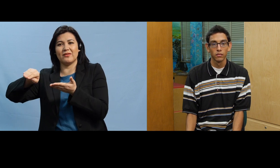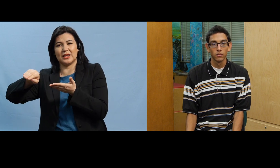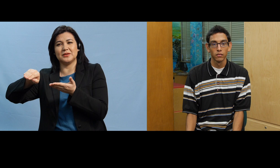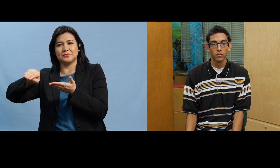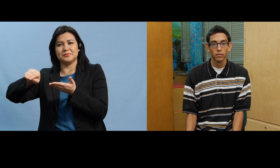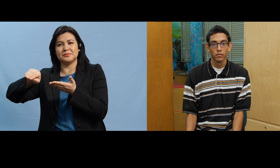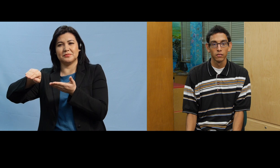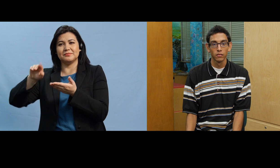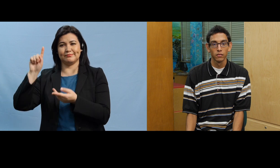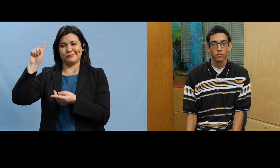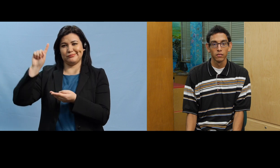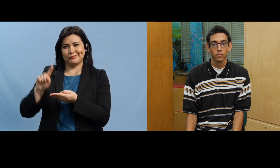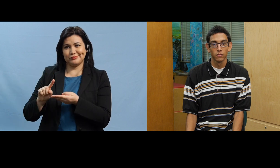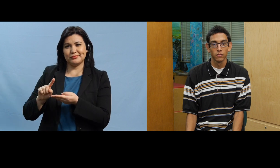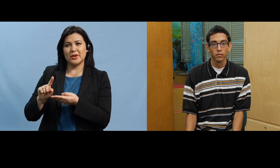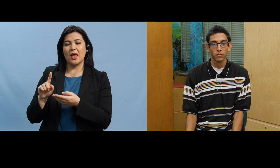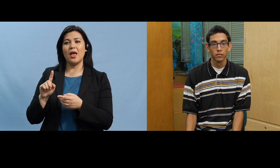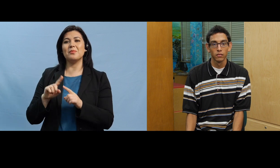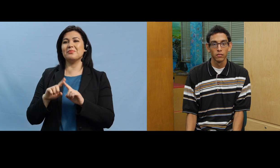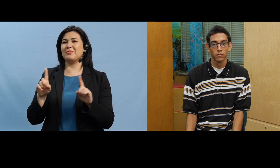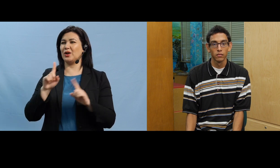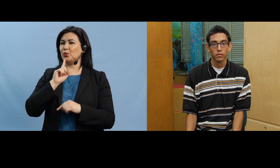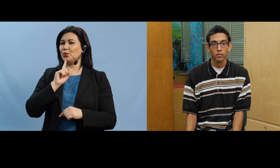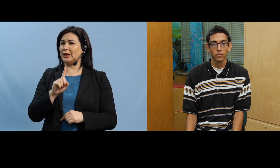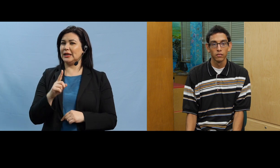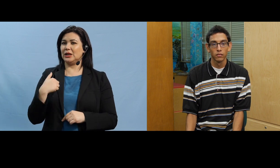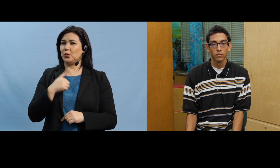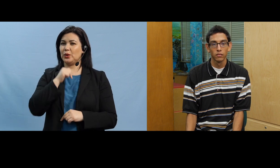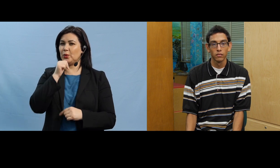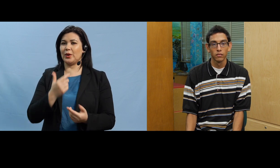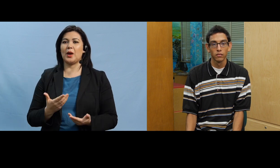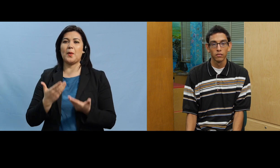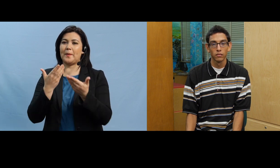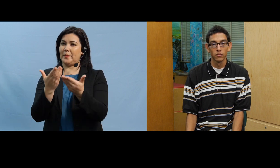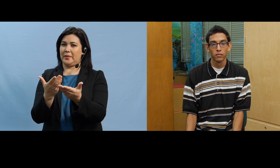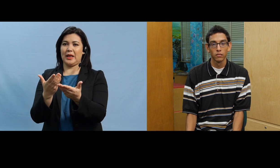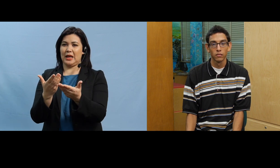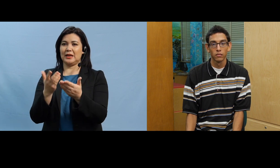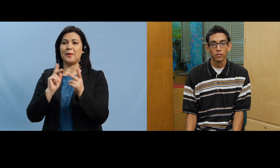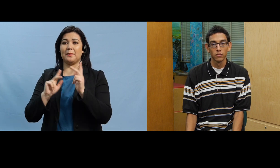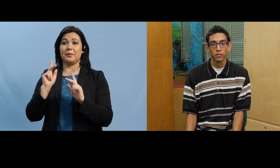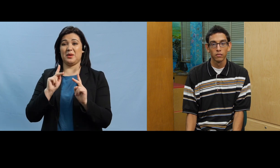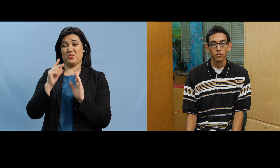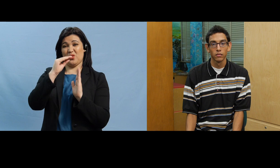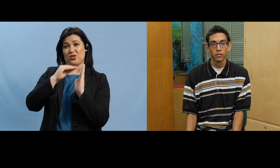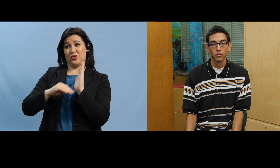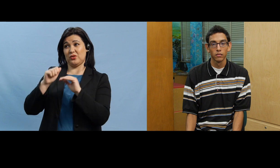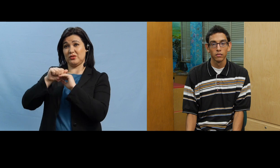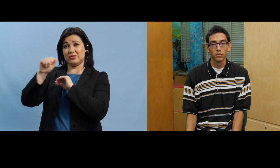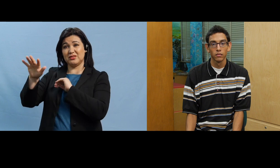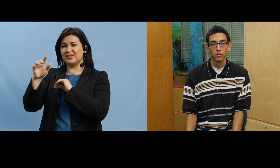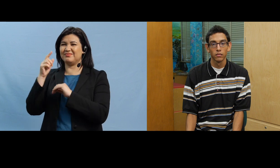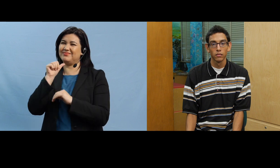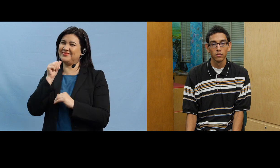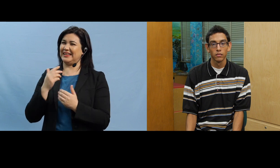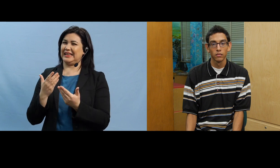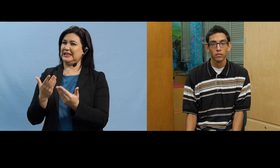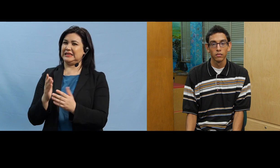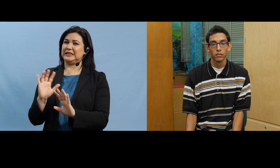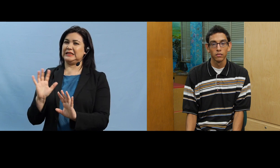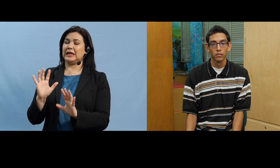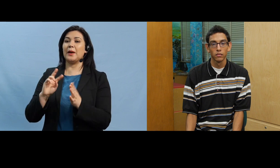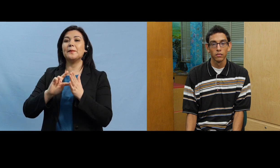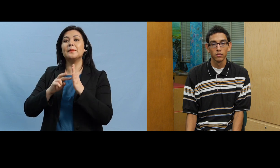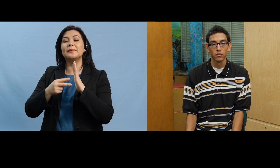beca pero realmente nosotros no recomendamos que las personas la llenen porque eso quiere decir que tú estás